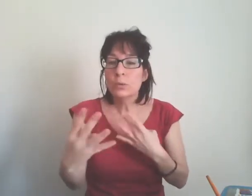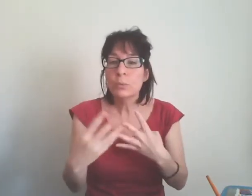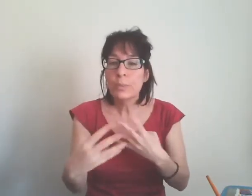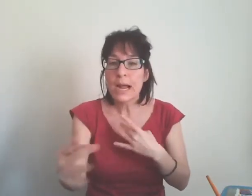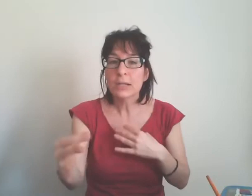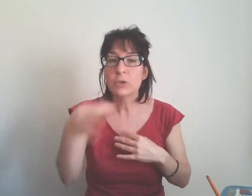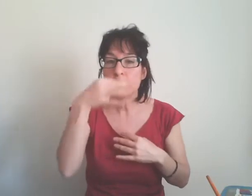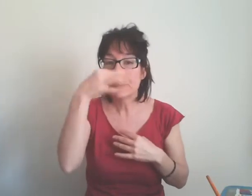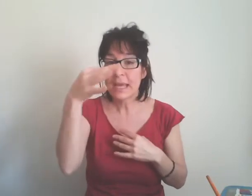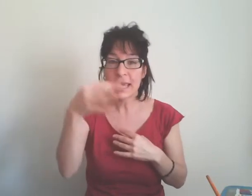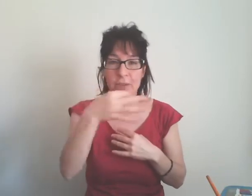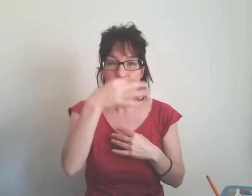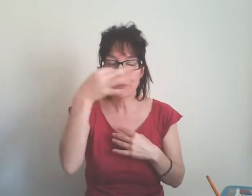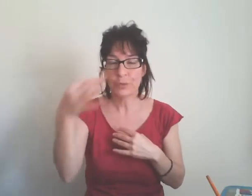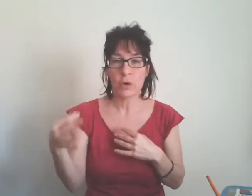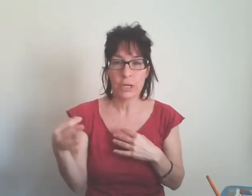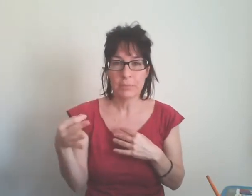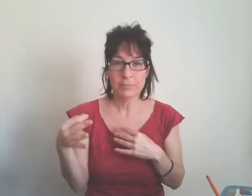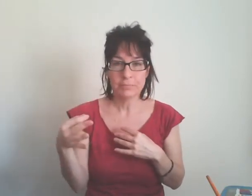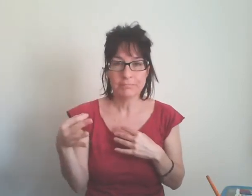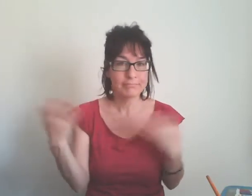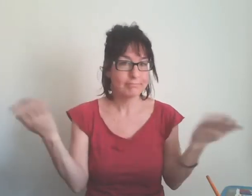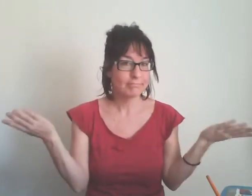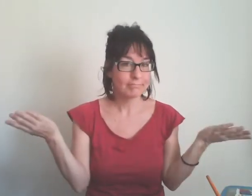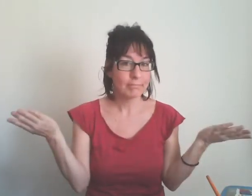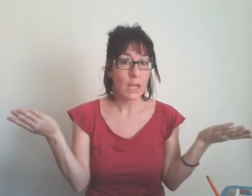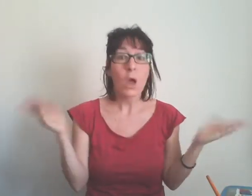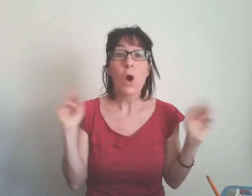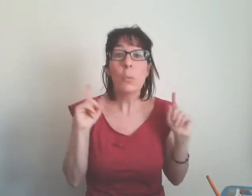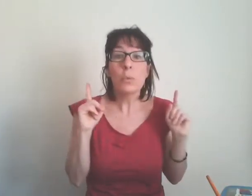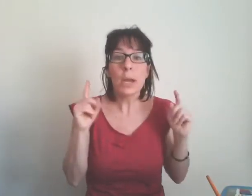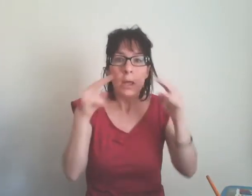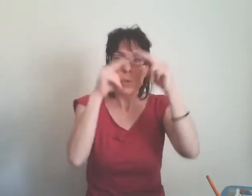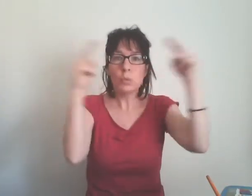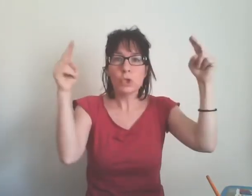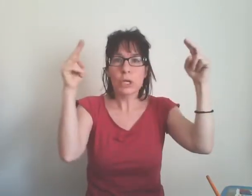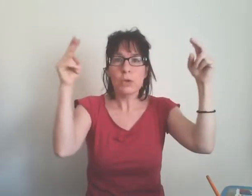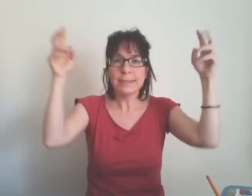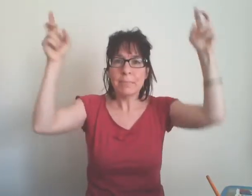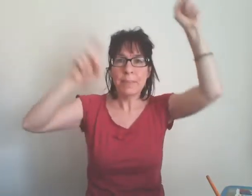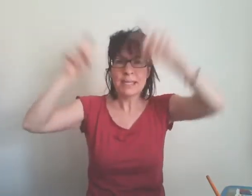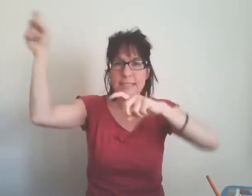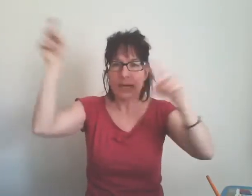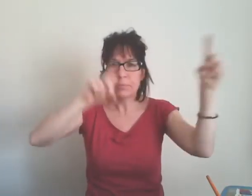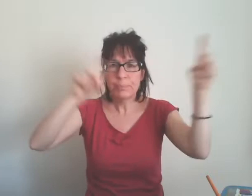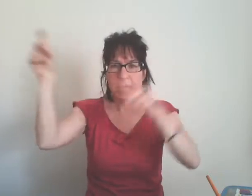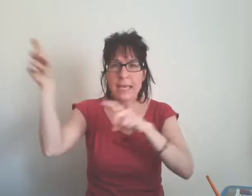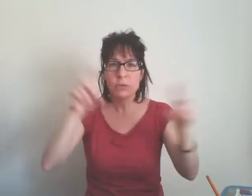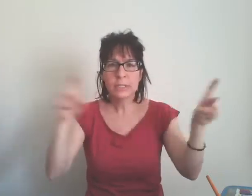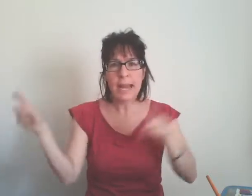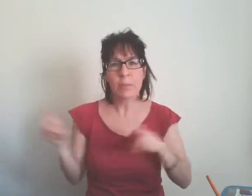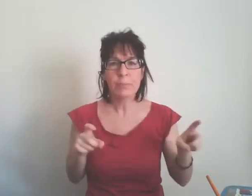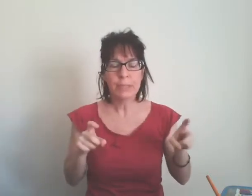un prato pieno di fiori oppure un cielo in tempesta pieno di lampi